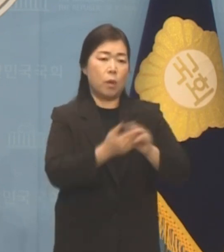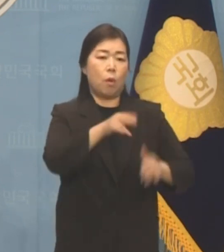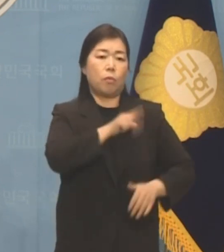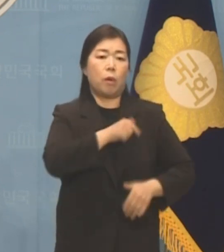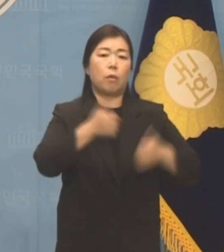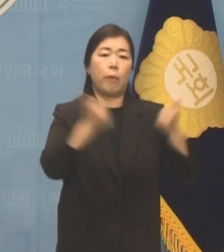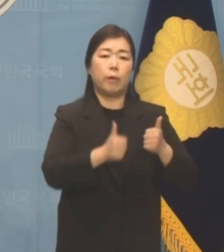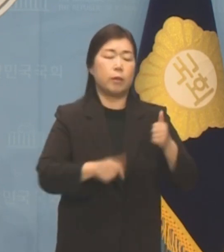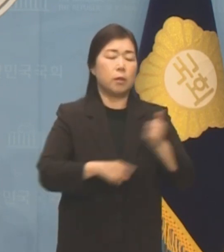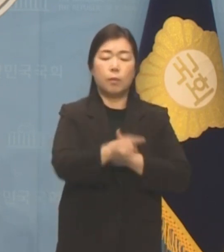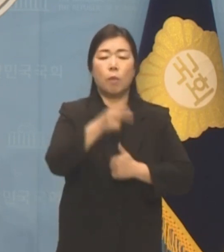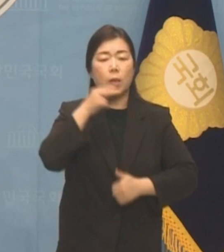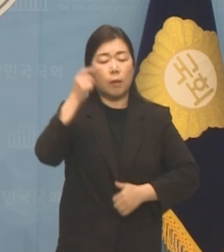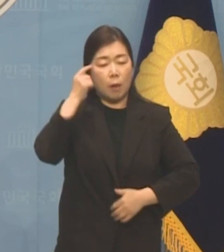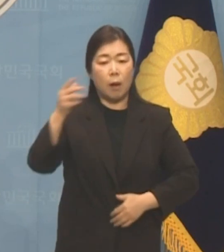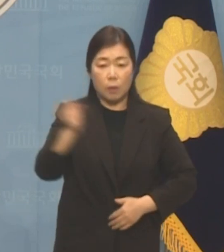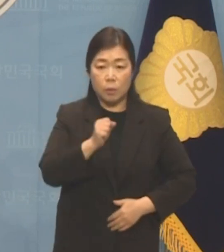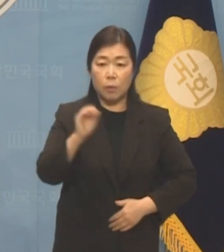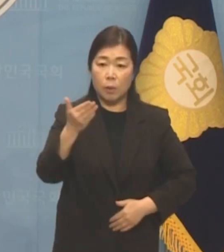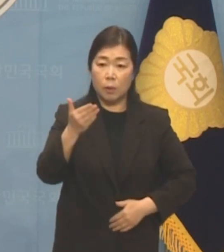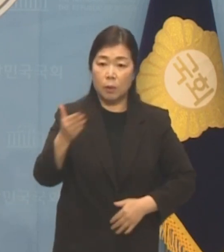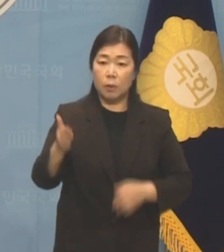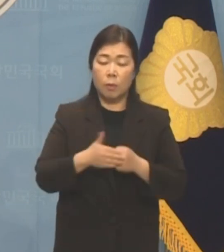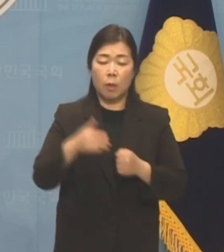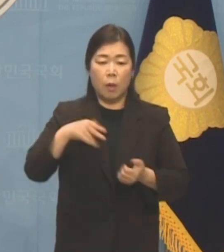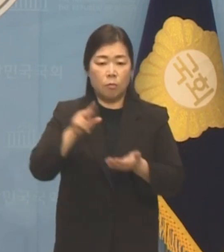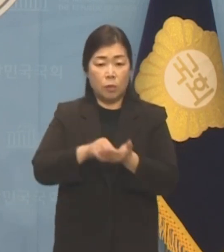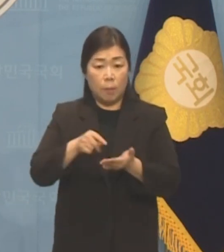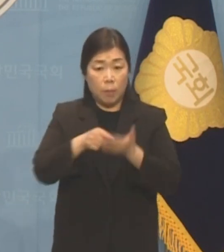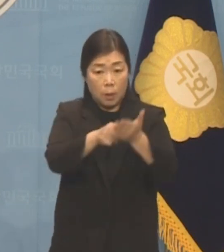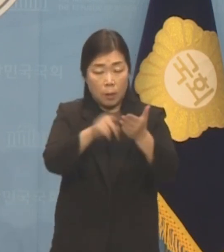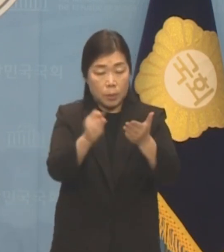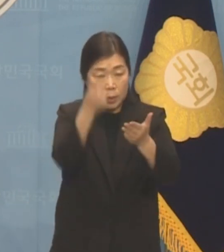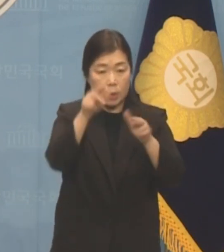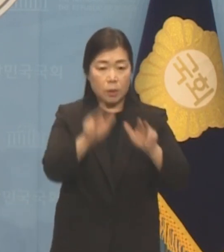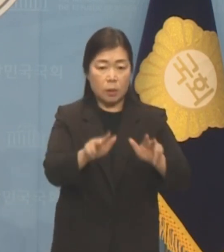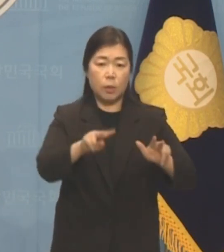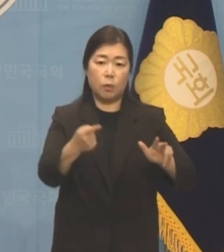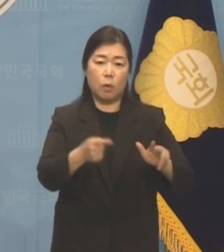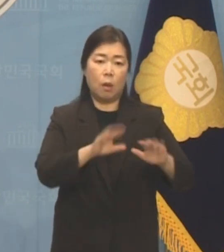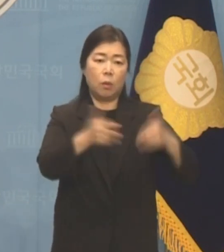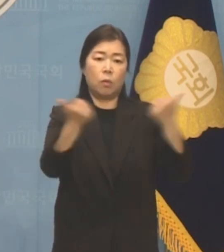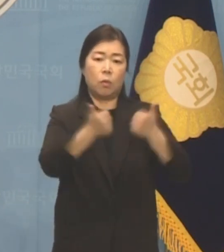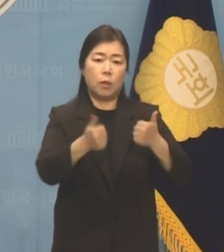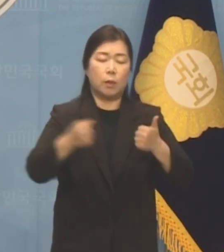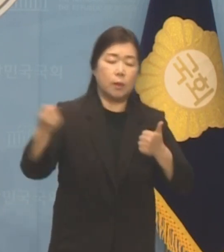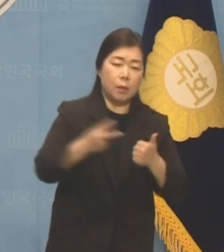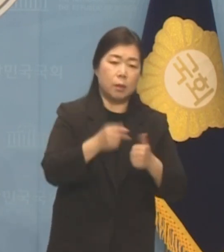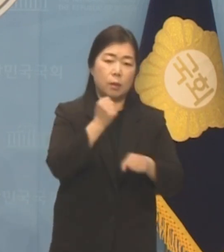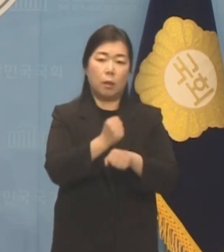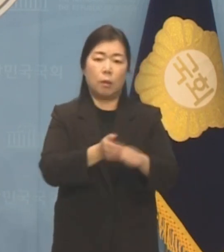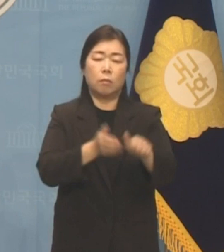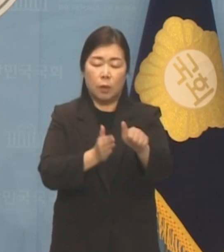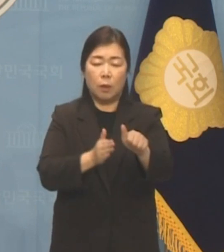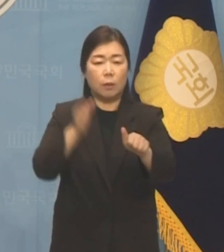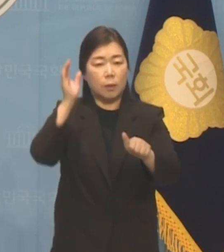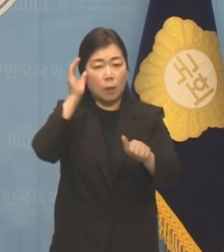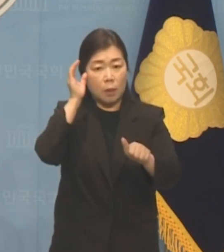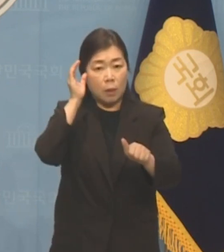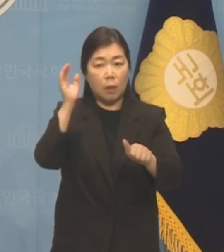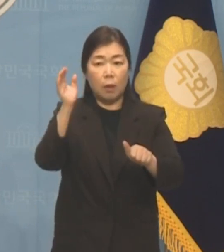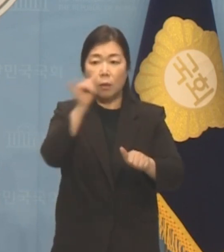아무 의미가 없다고 판단했던 것이고 제 문제제기로 인해 지금이라도 논의 테이블이 열리기를 기대했습니다.